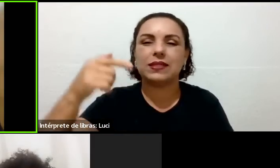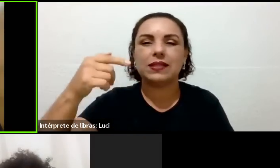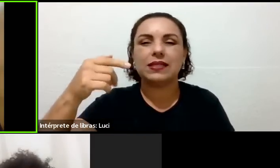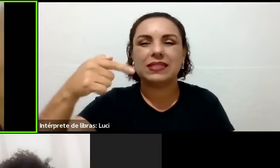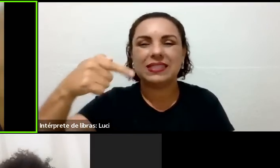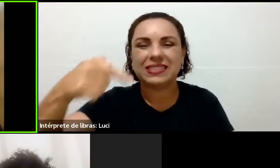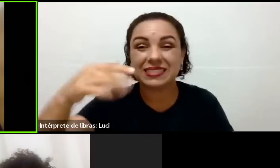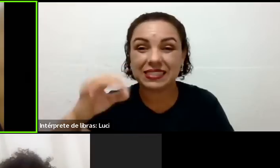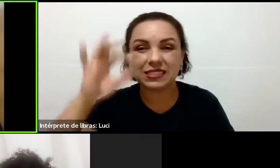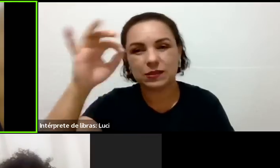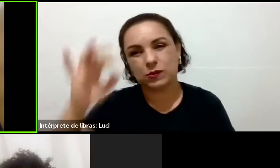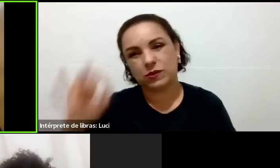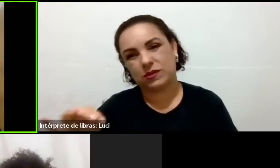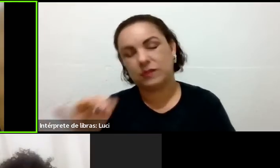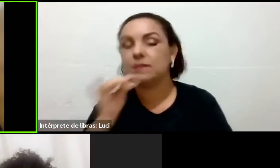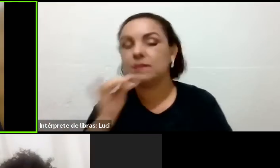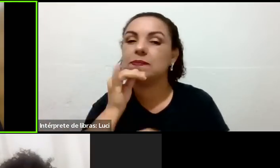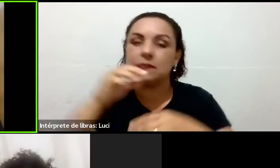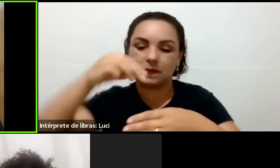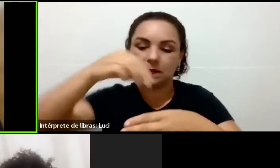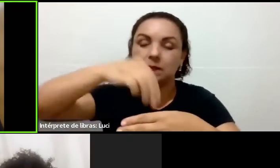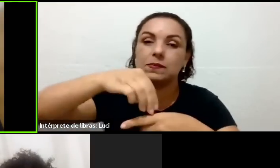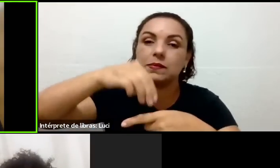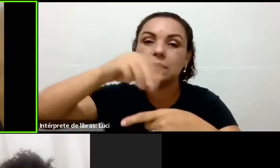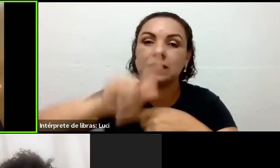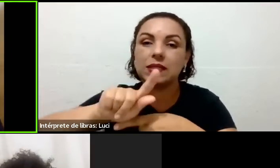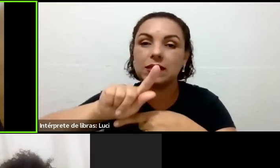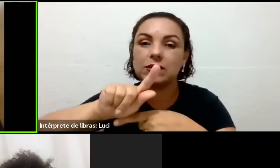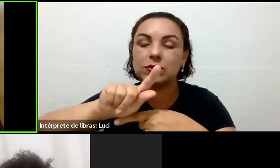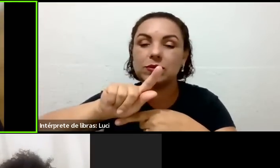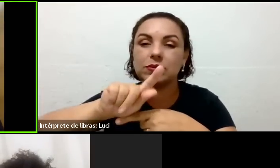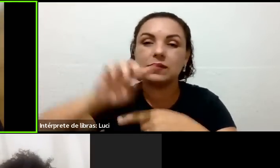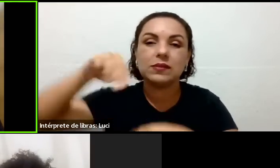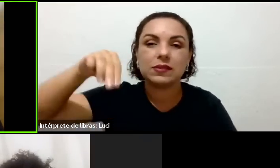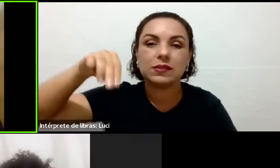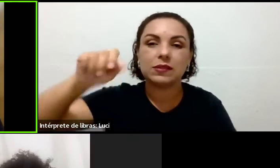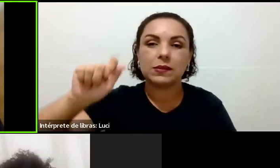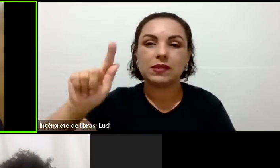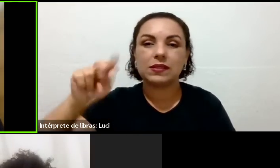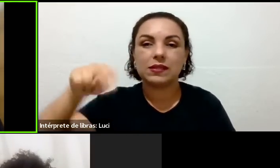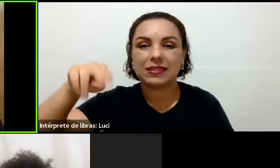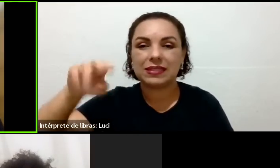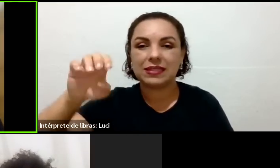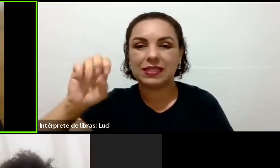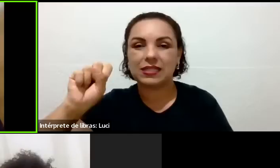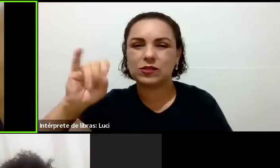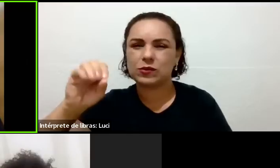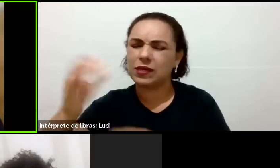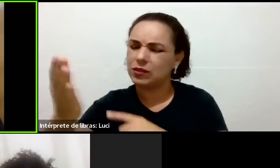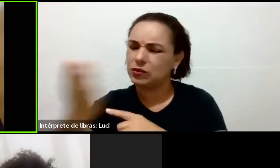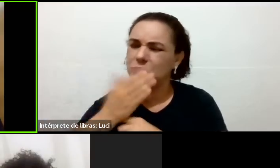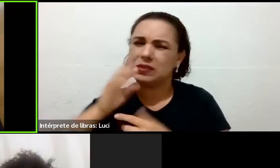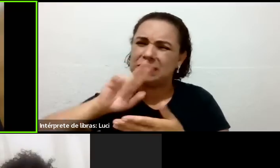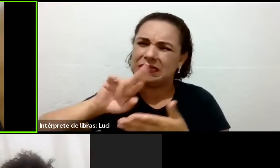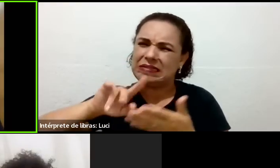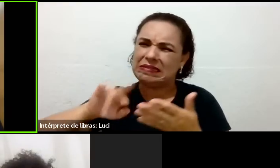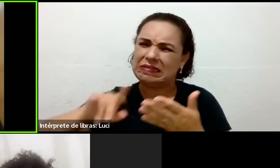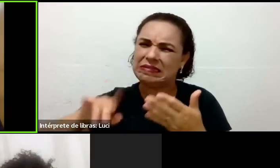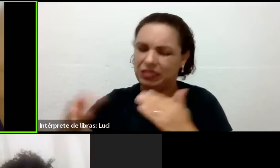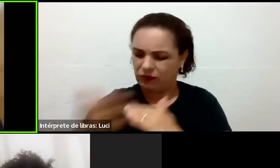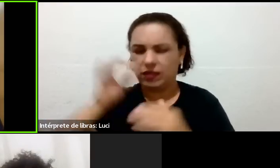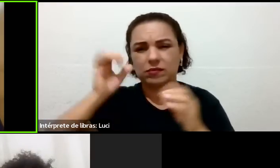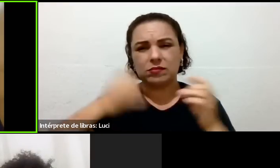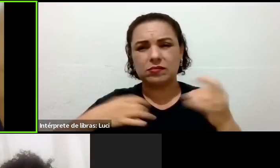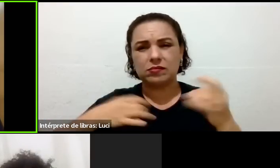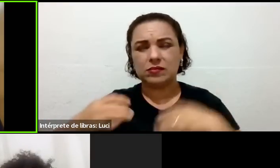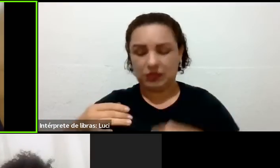no nosso organismo, agora imagina, todo copo com água você ter essa limpeza, inclusive é a água que leva energia para o